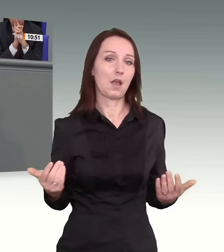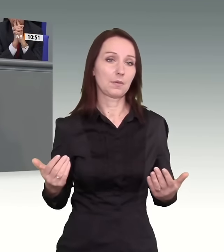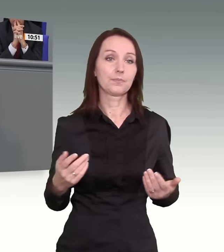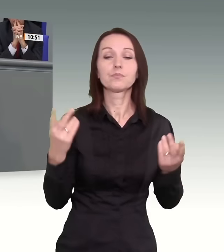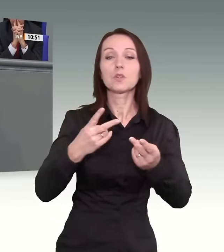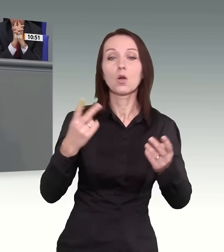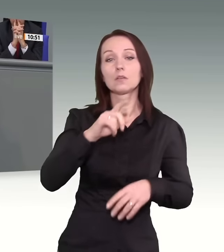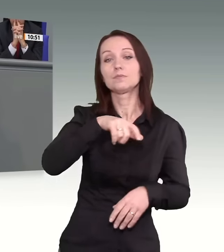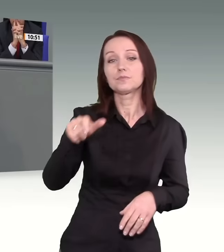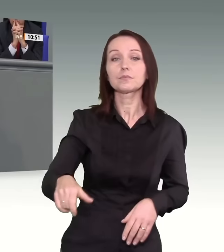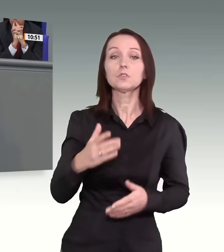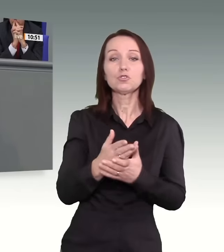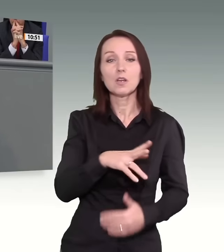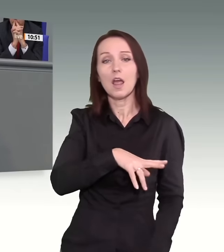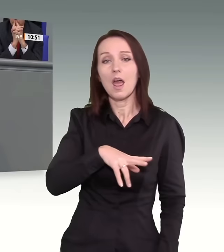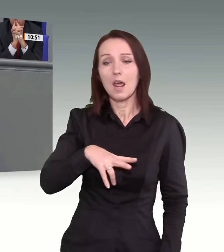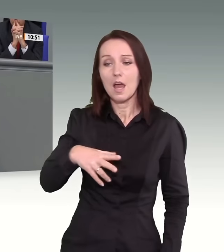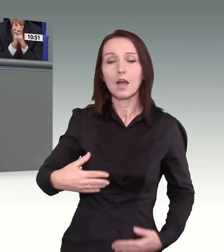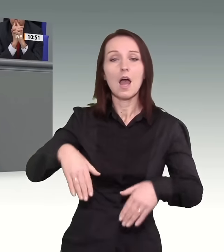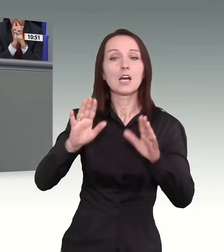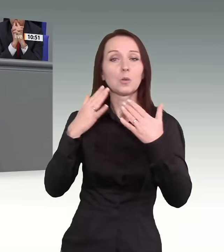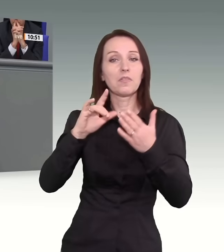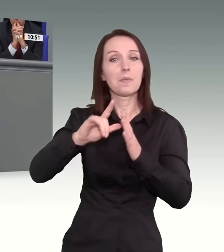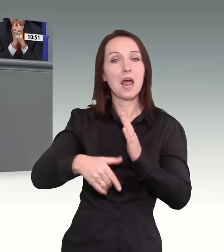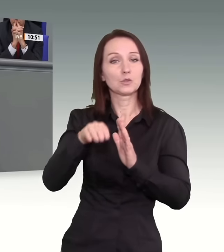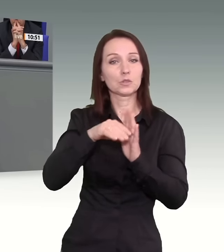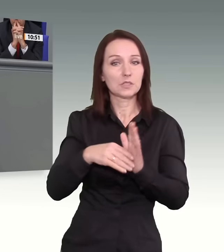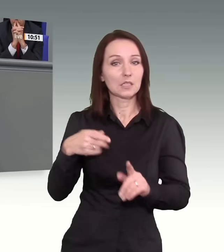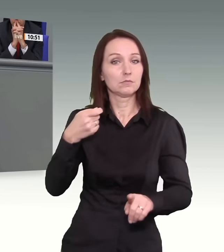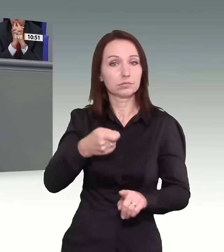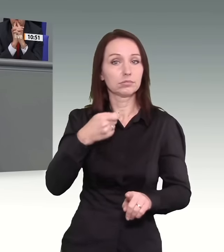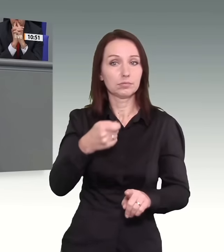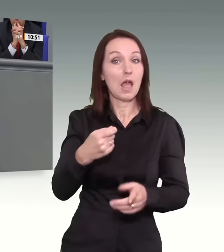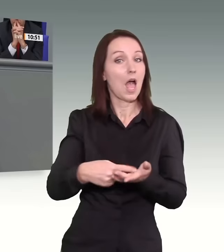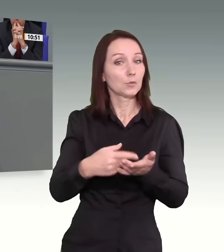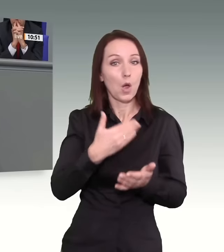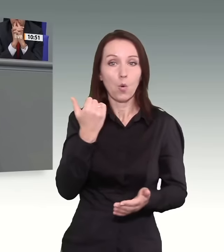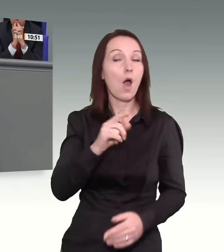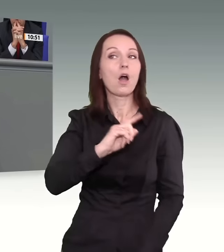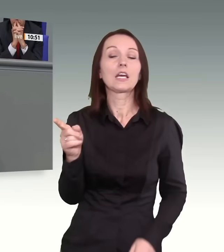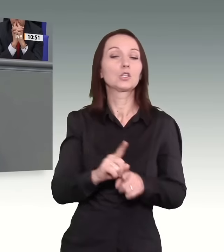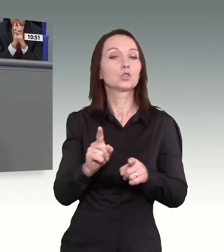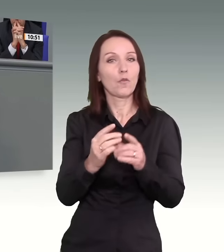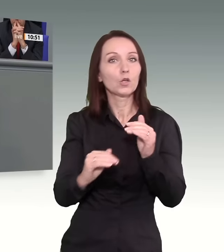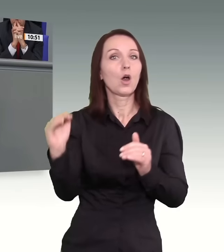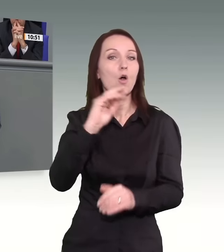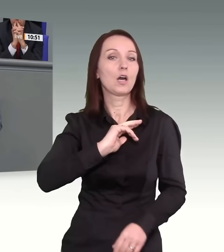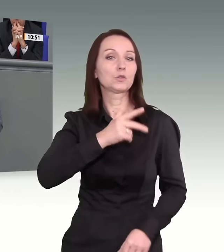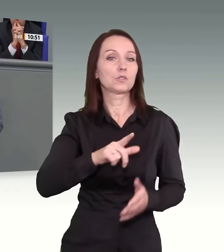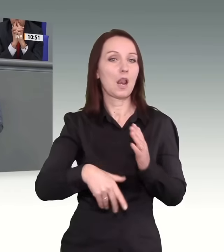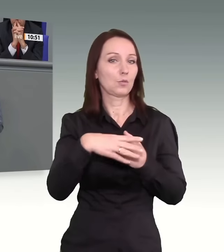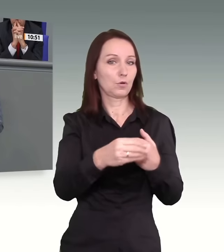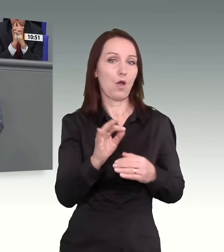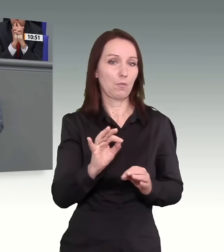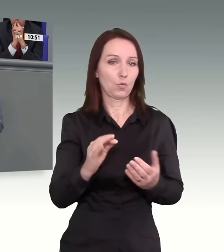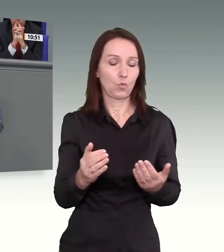Asylbewerberleistungsgesetz sind und keinen Anspruch haben, nicht sofort die höheren Sozialleistungen kriegen. Und es ist gut, dass wir uns auf europäischer